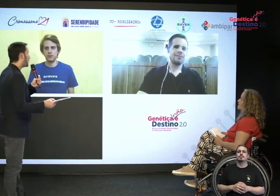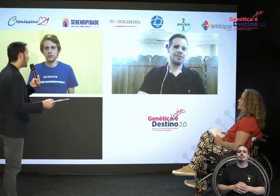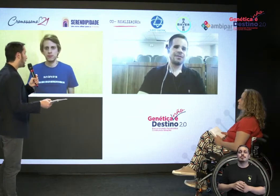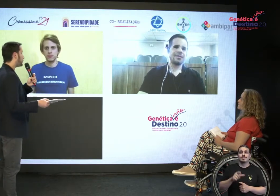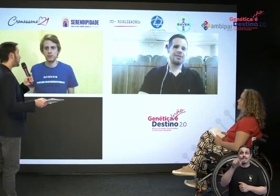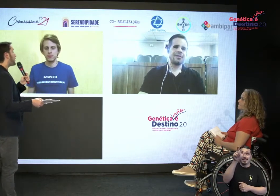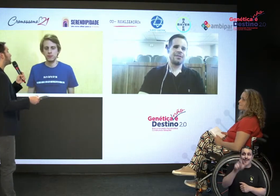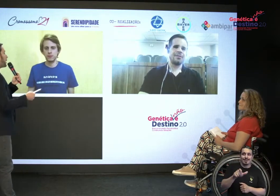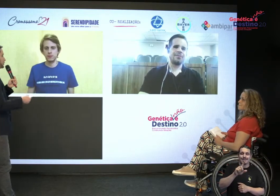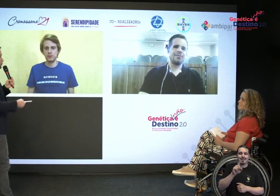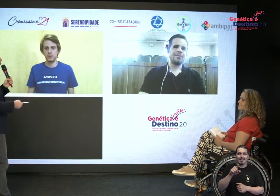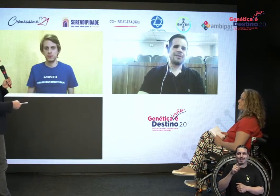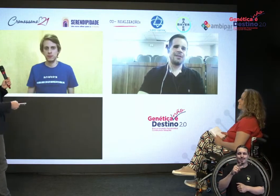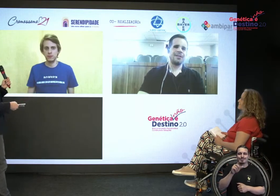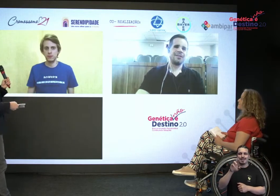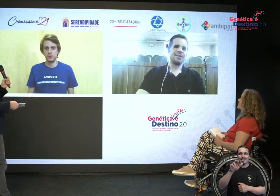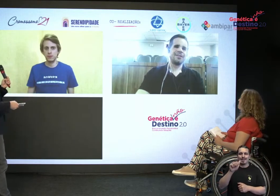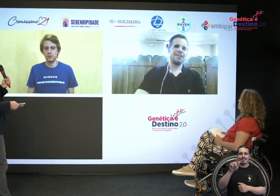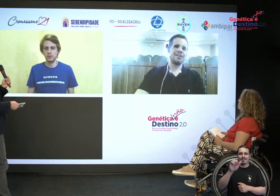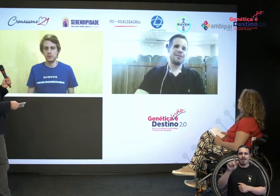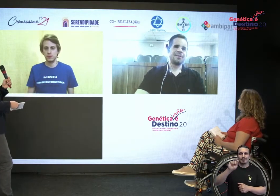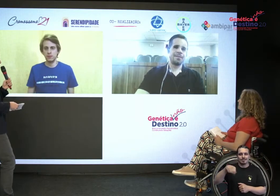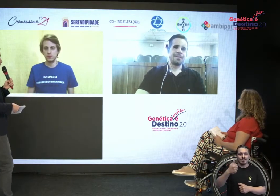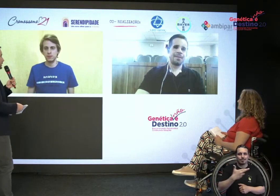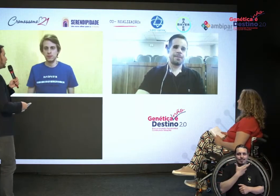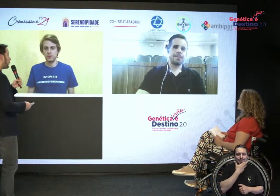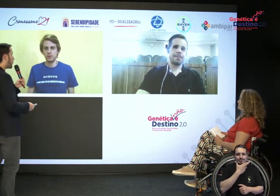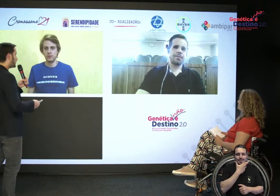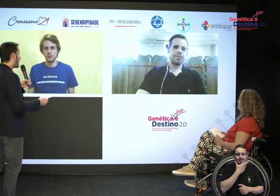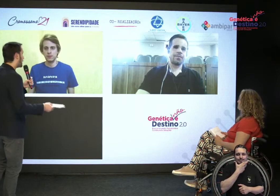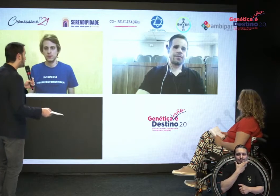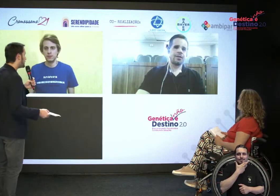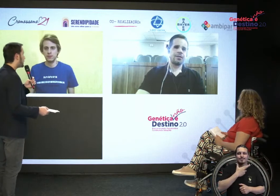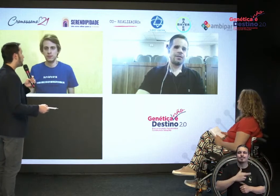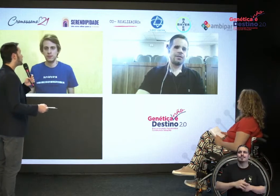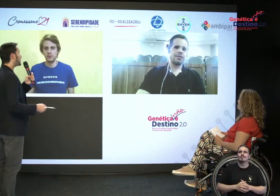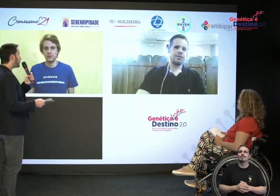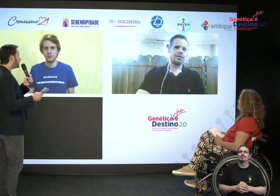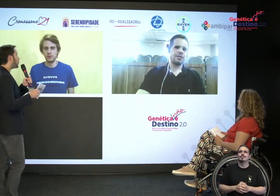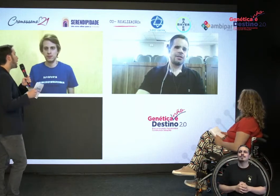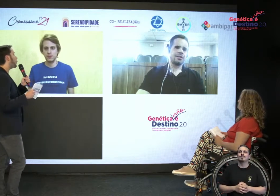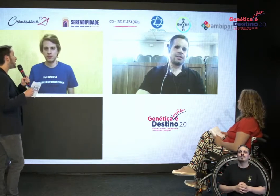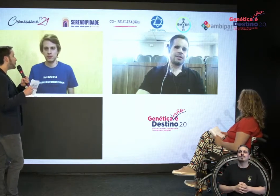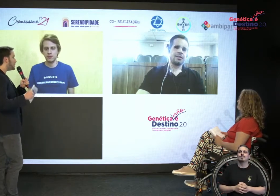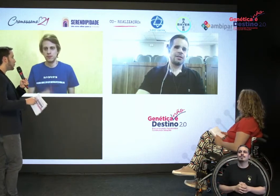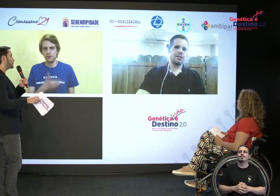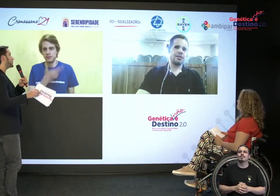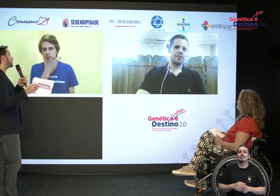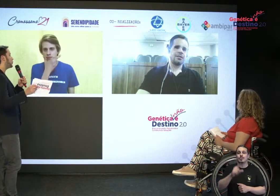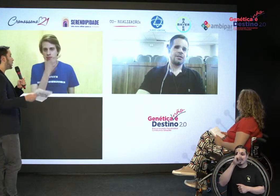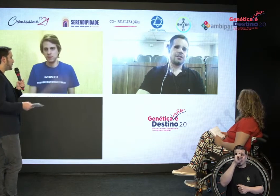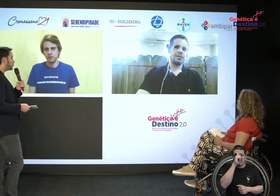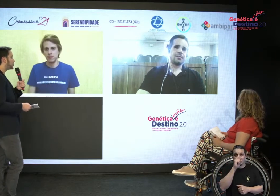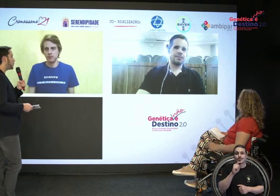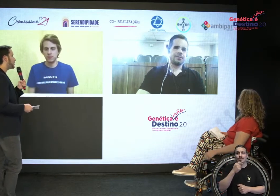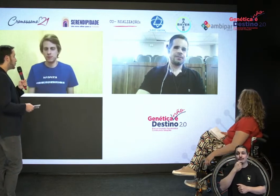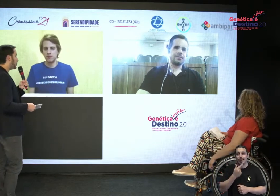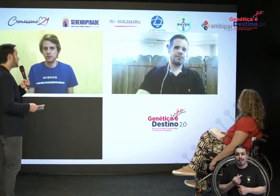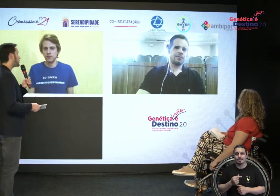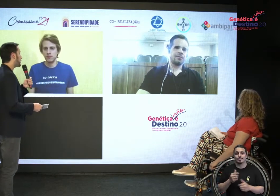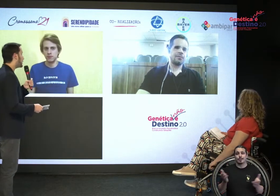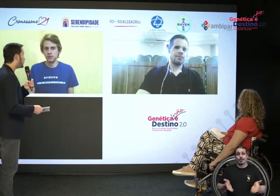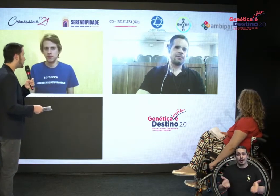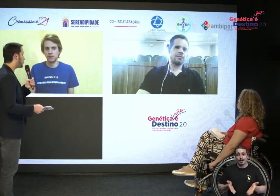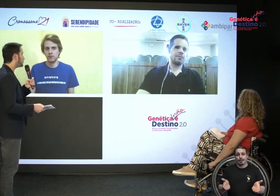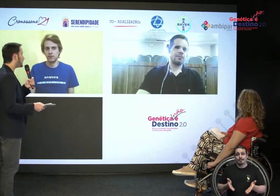uma... Você faz parte do grupo da inclusão aí no Albert Einstein, mas você também tem um caminho, uma trajetória pela inclusão aqui pelo